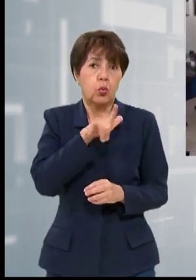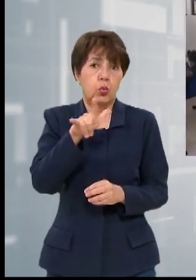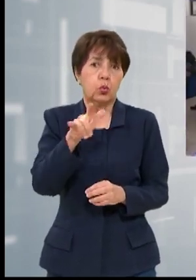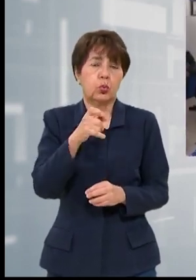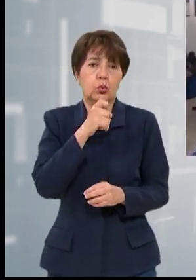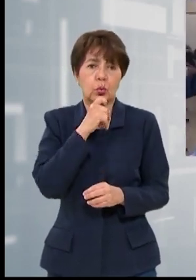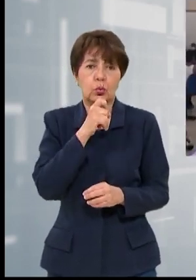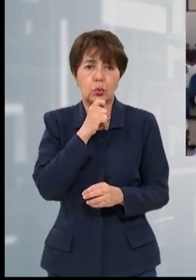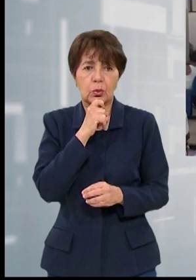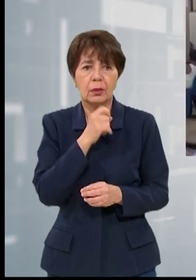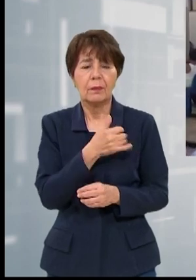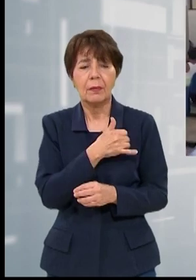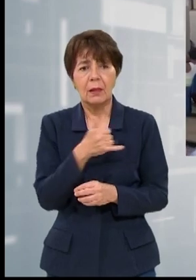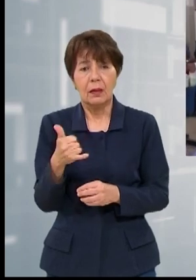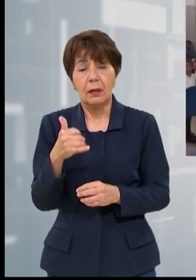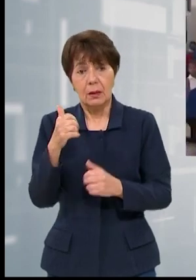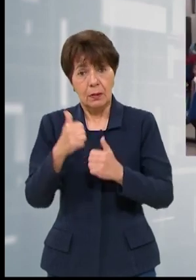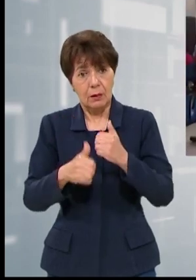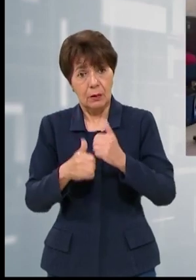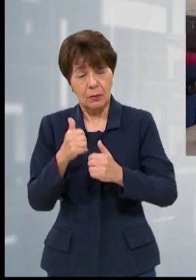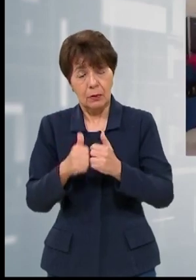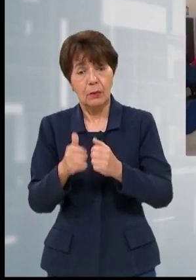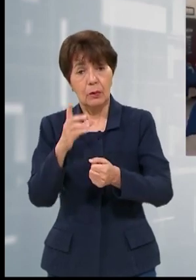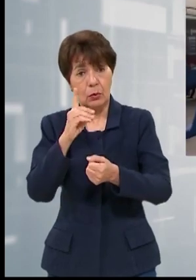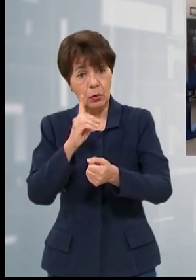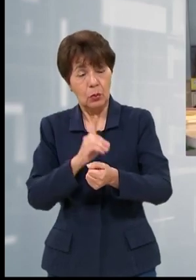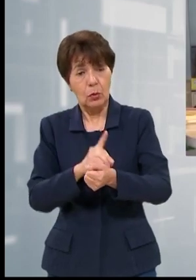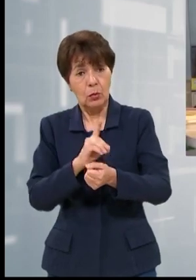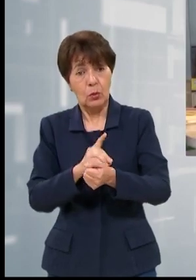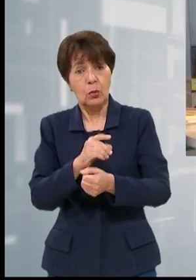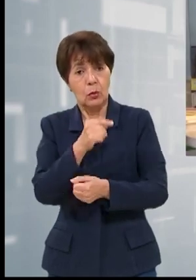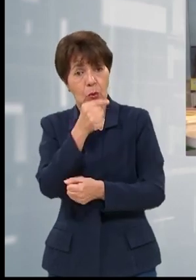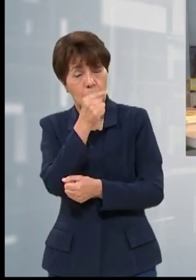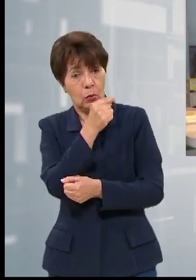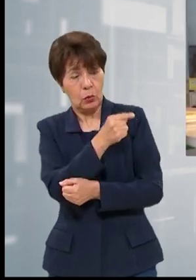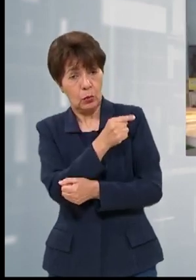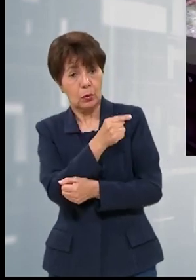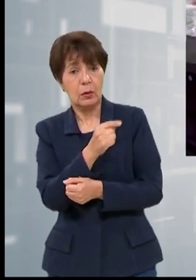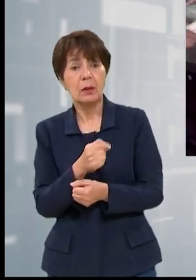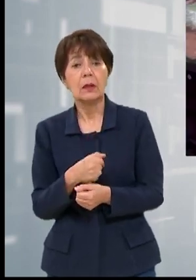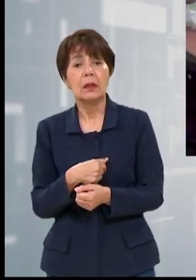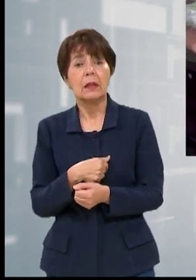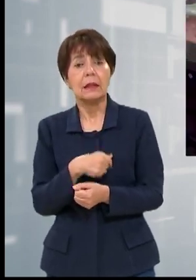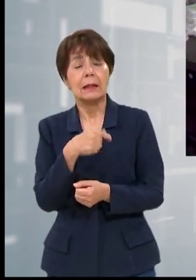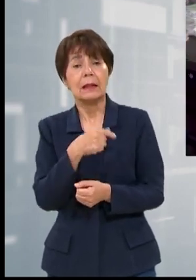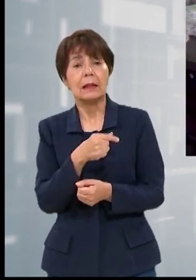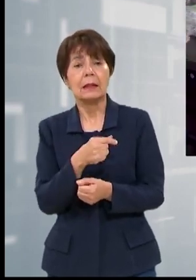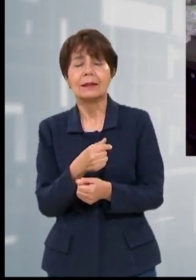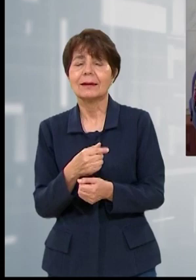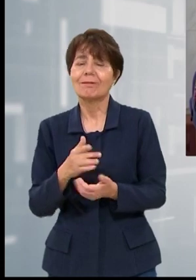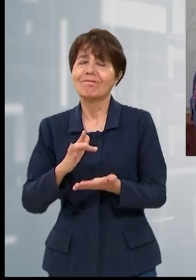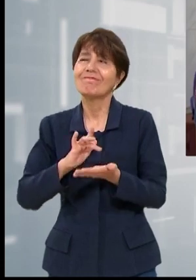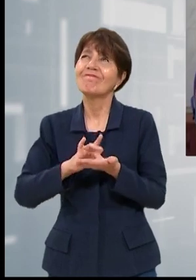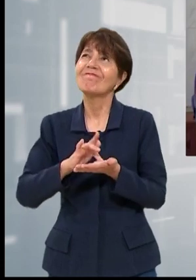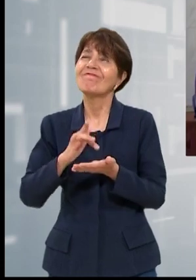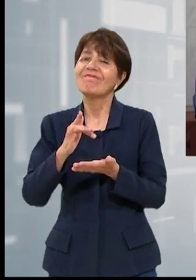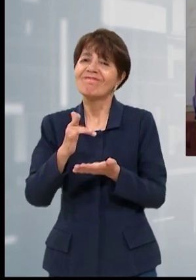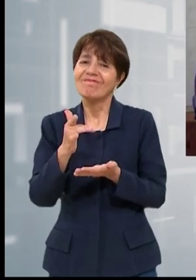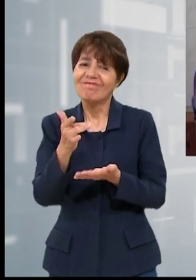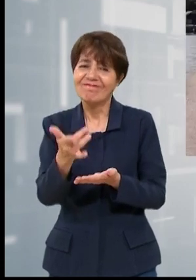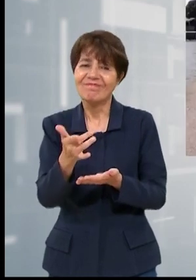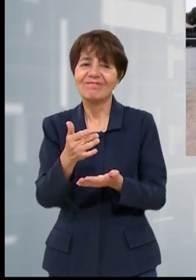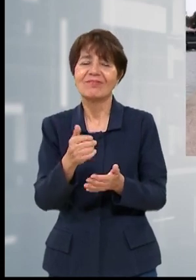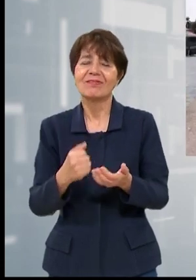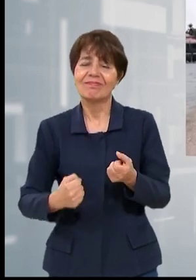etcétera. Ante esta situación, la doctora Jenny Calderón, directora del Hospital Puerto Lempira, se mostró muy agradecida por el